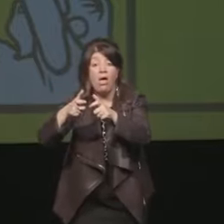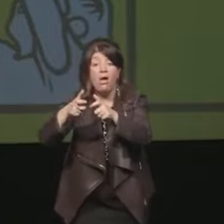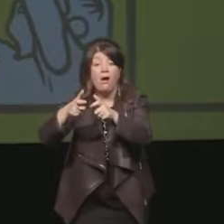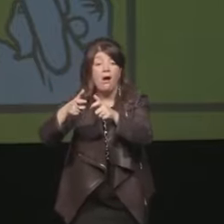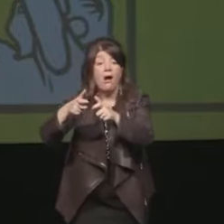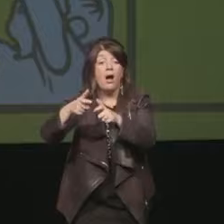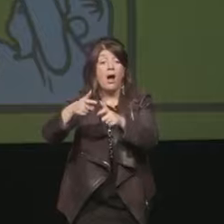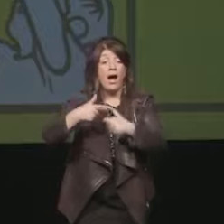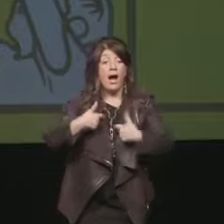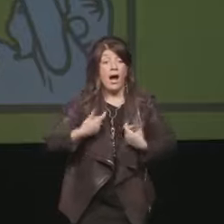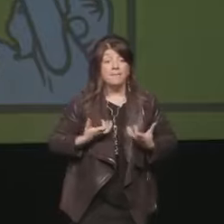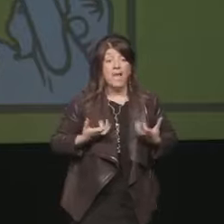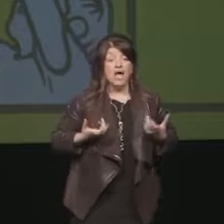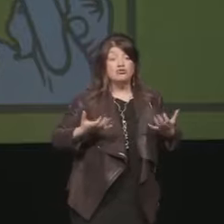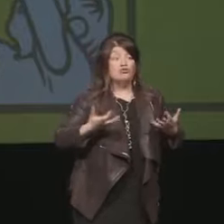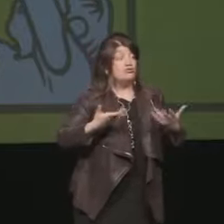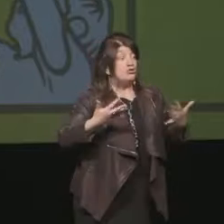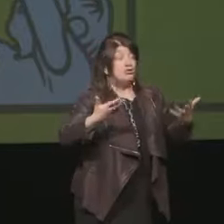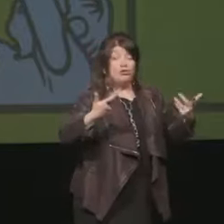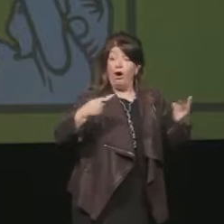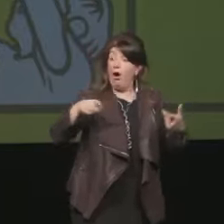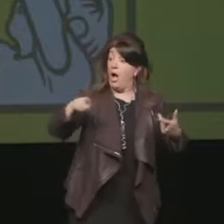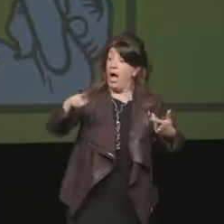che per un premio Nobel perché